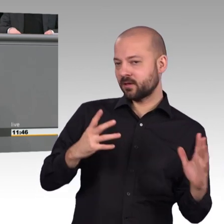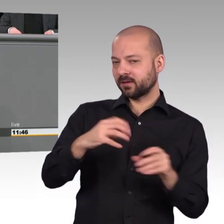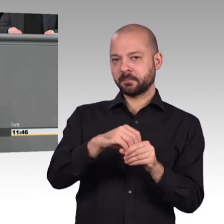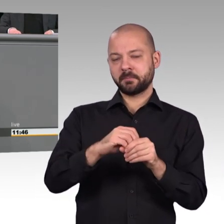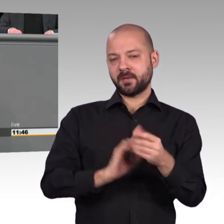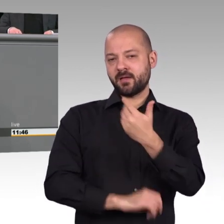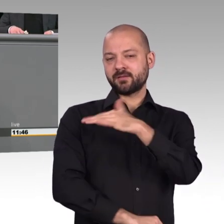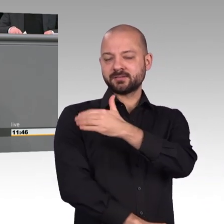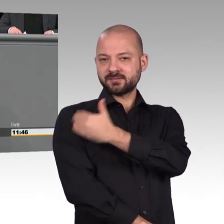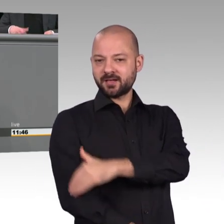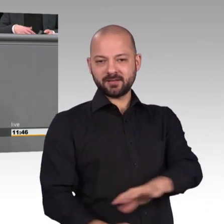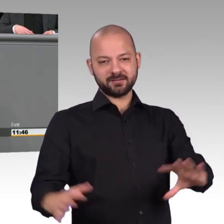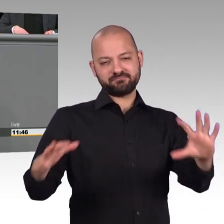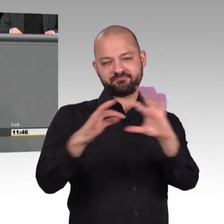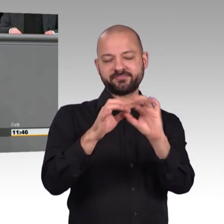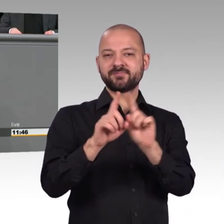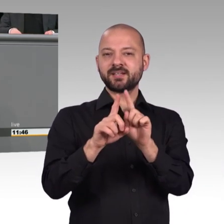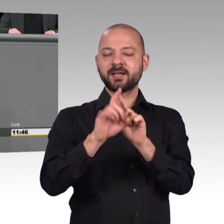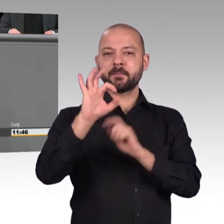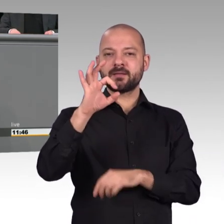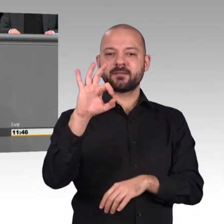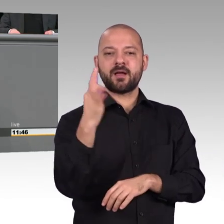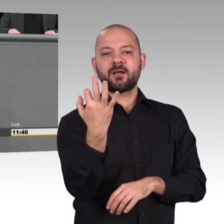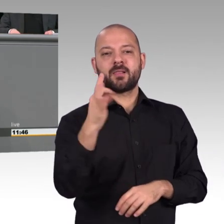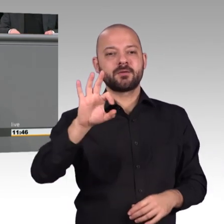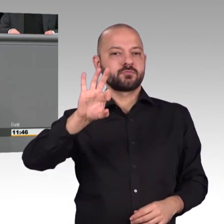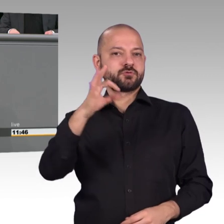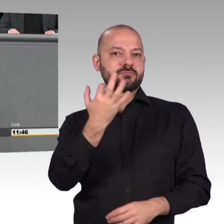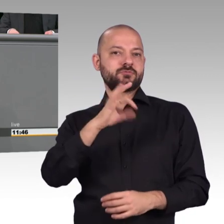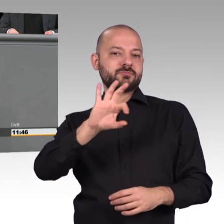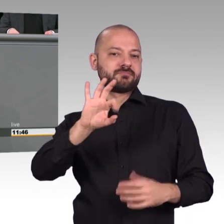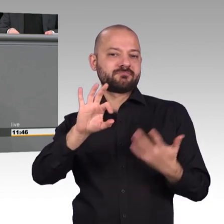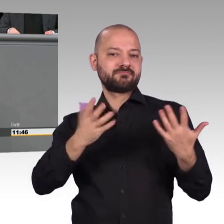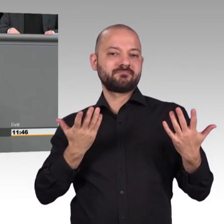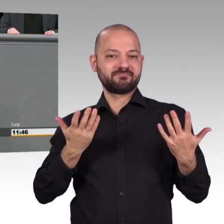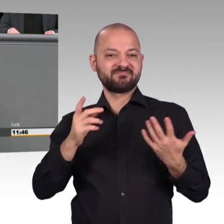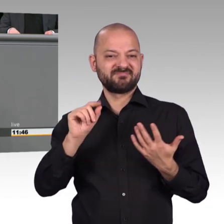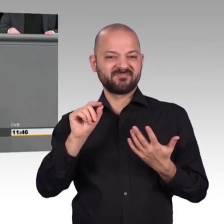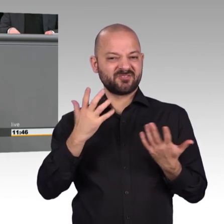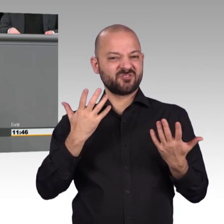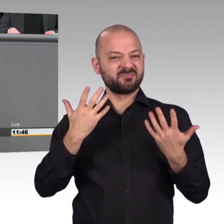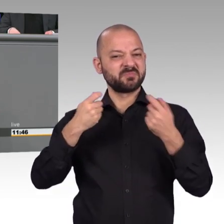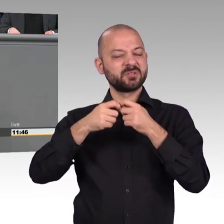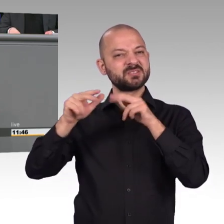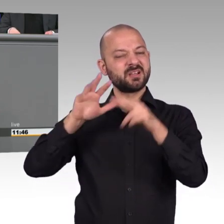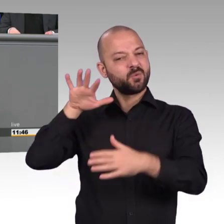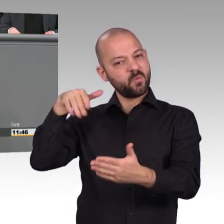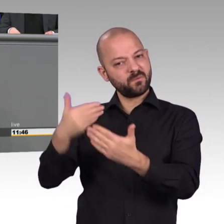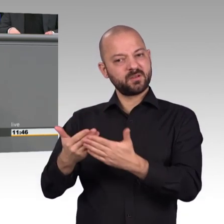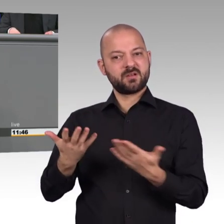Kriminelle setzen heutzutage vermehrt auf verschlüsselte Kommunikation und machen es unseren Sicherheitsbehörden und Nachrichtendiensten damit sehr schwer, Verbrechen